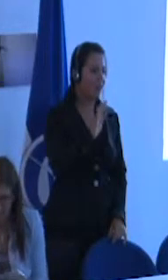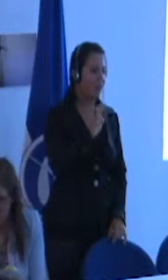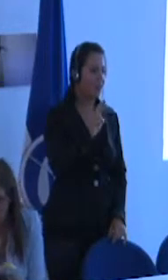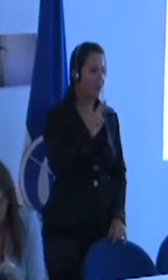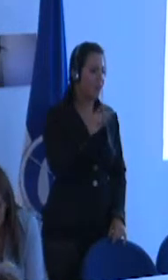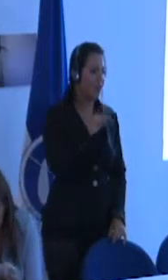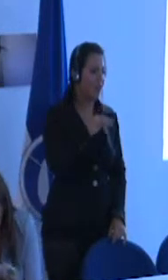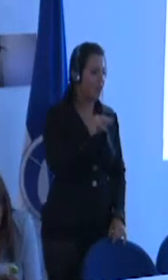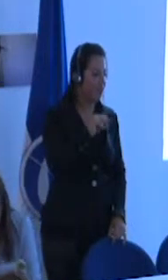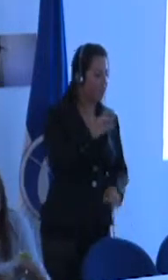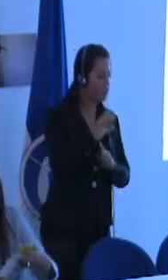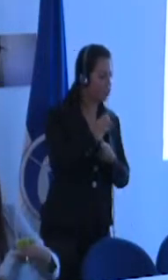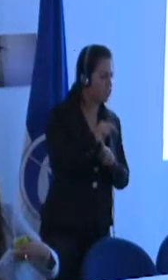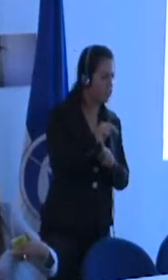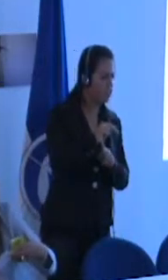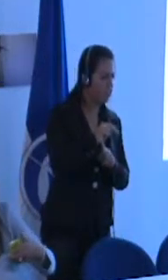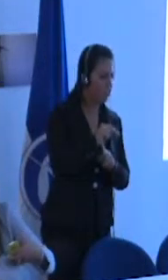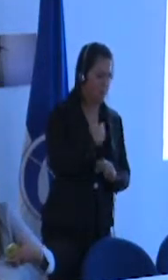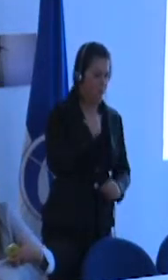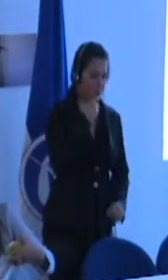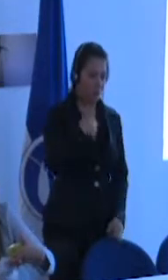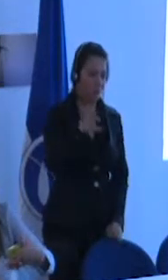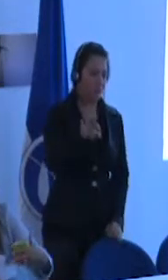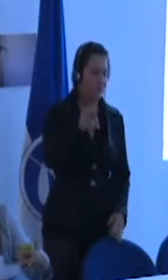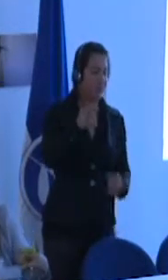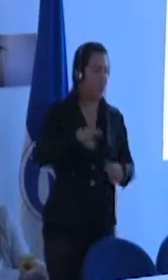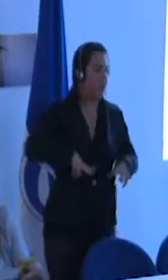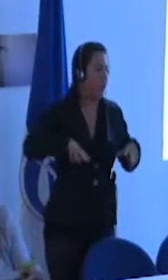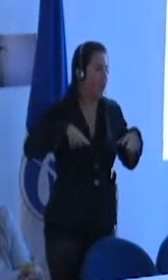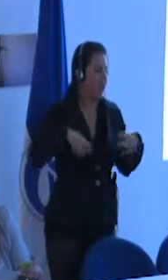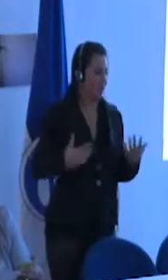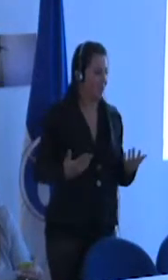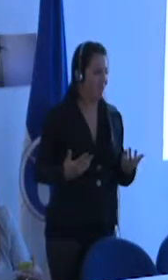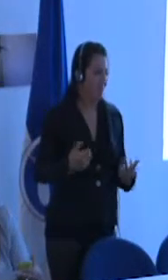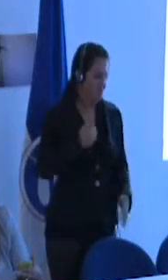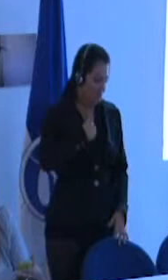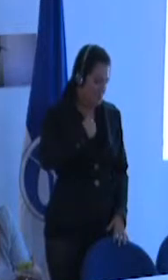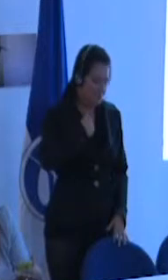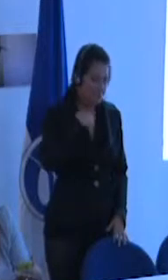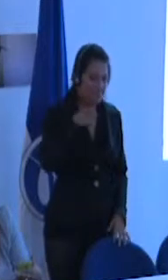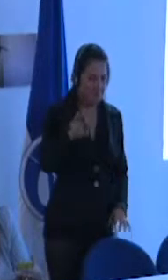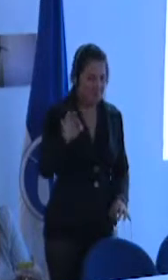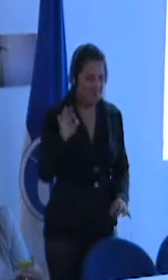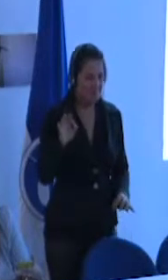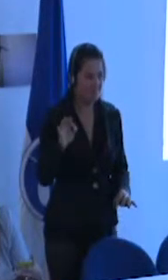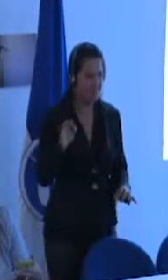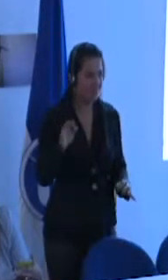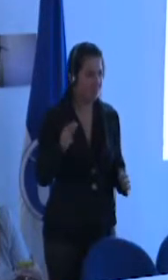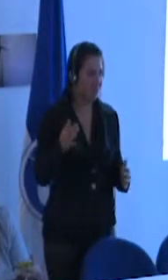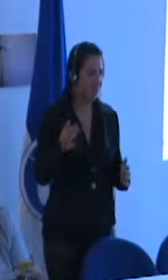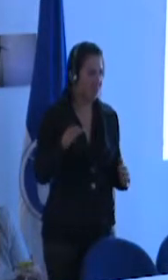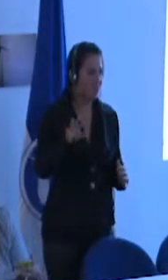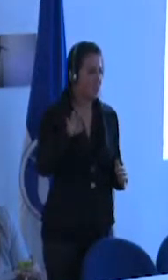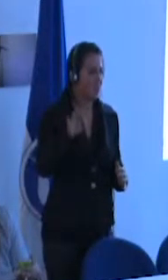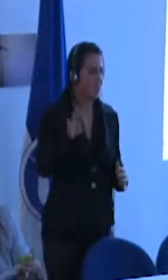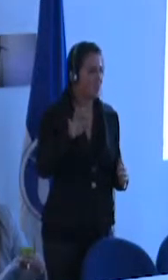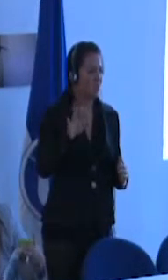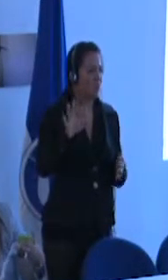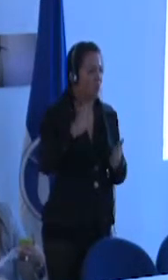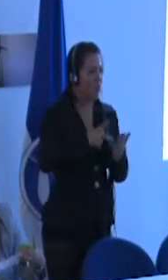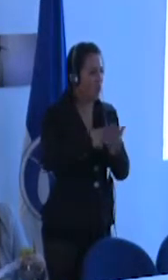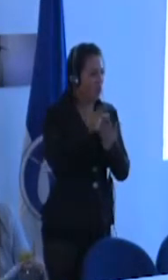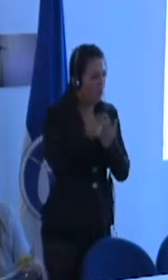personas escoger su vida, escoger sus